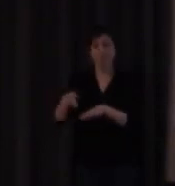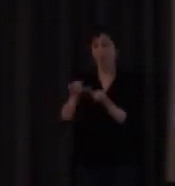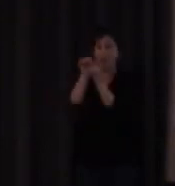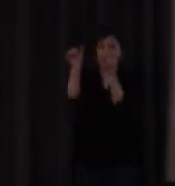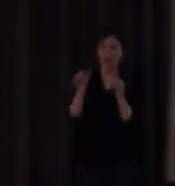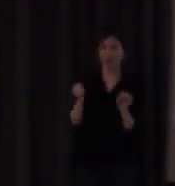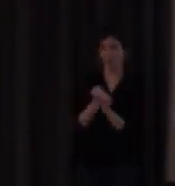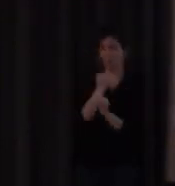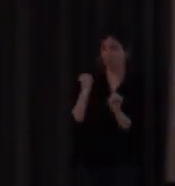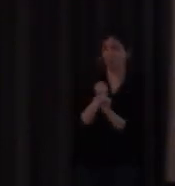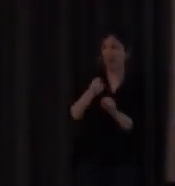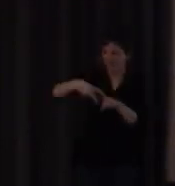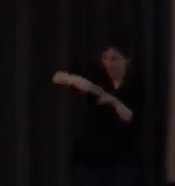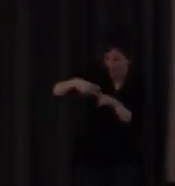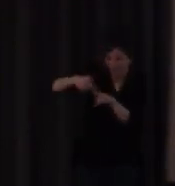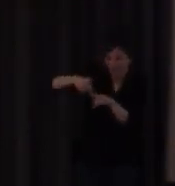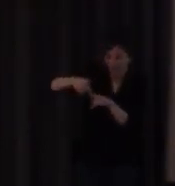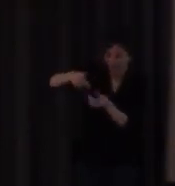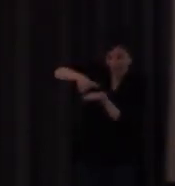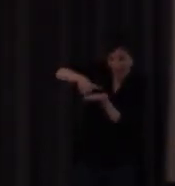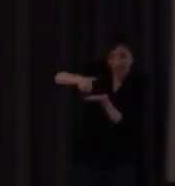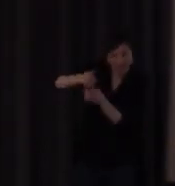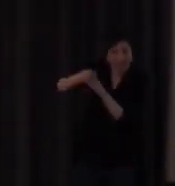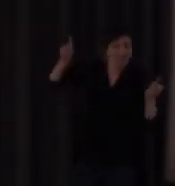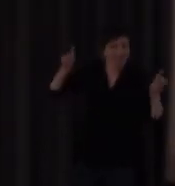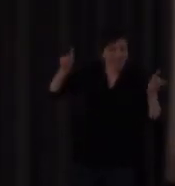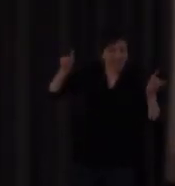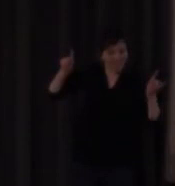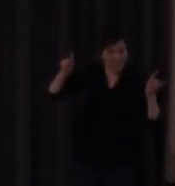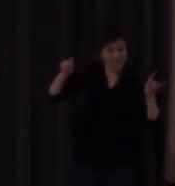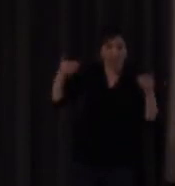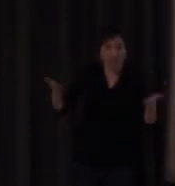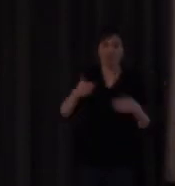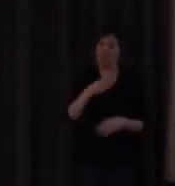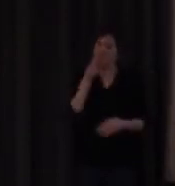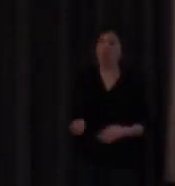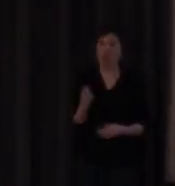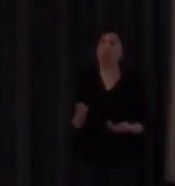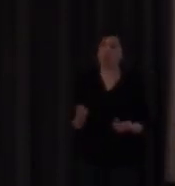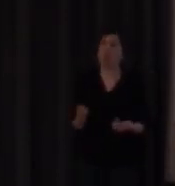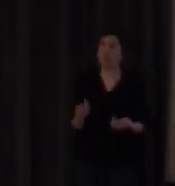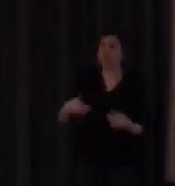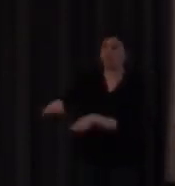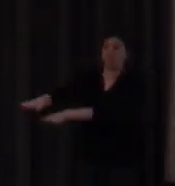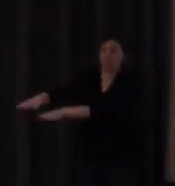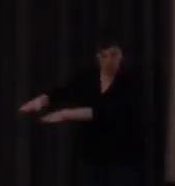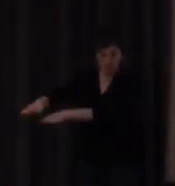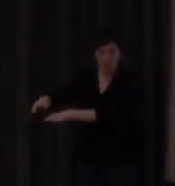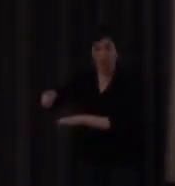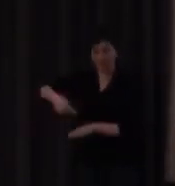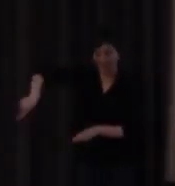el instrumento es distinta con lo cual a nosotros nos conviene y sobre todo a ellos les conviene